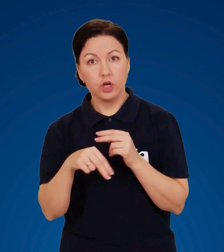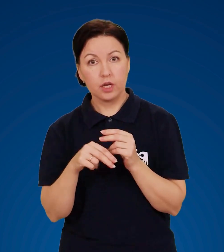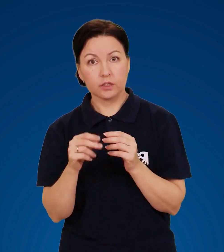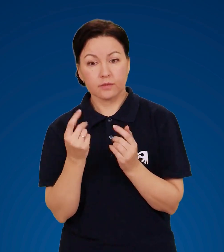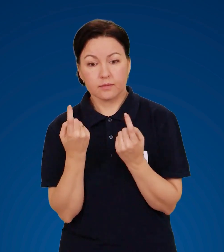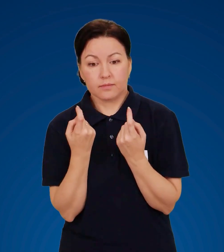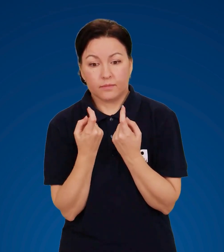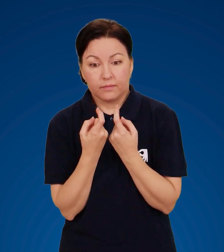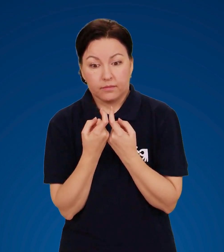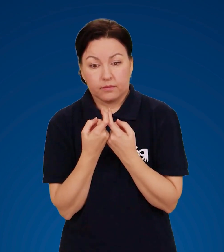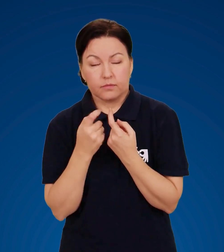людських тіл.